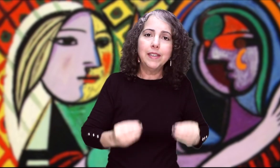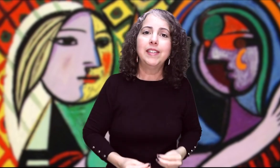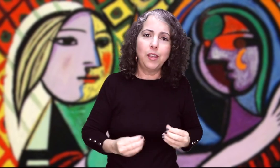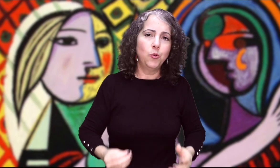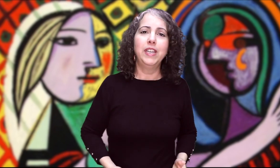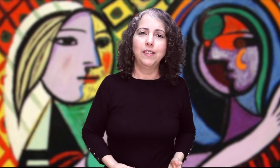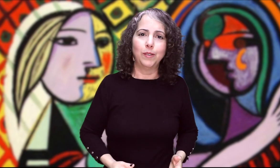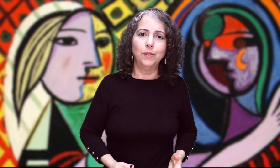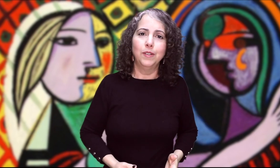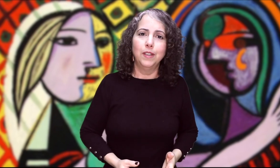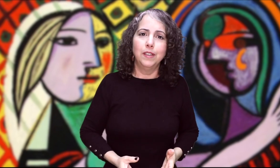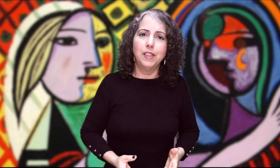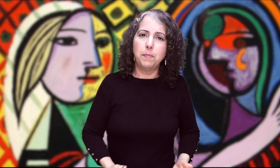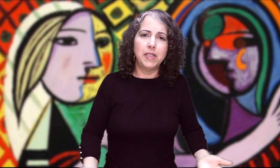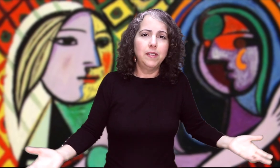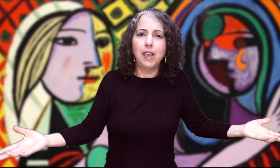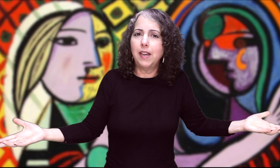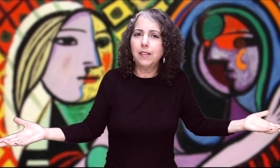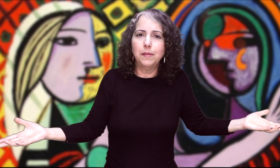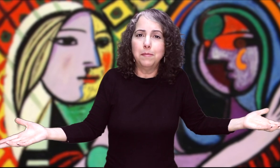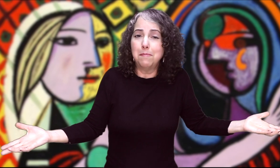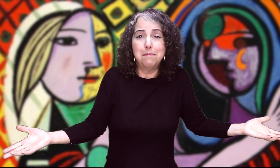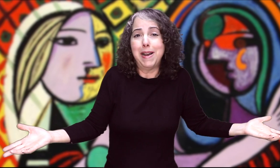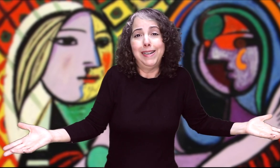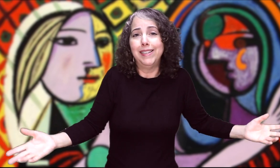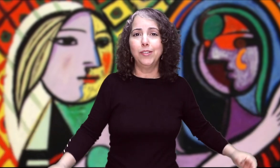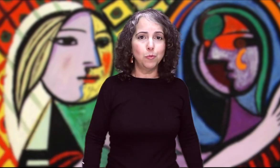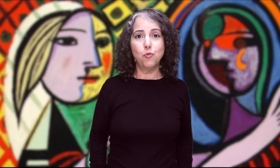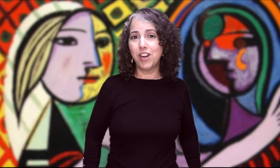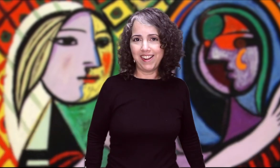estado eso De pensar Mal de su mujer